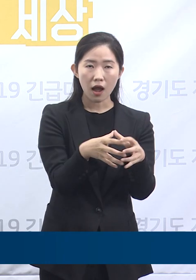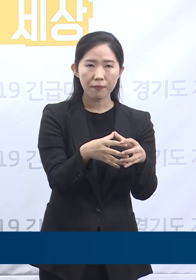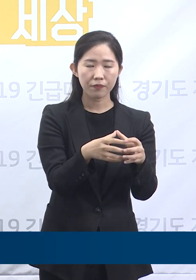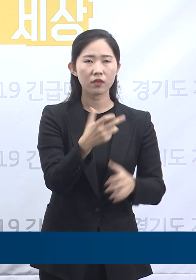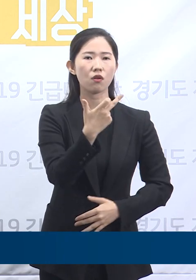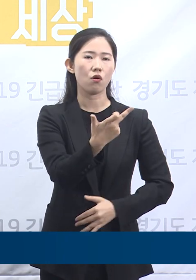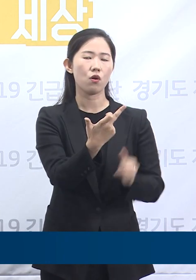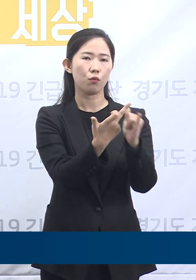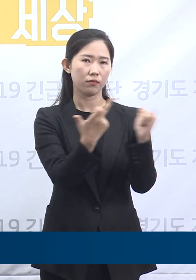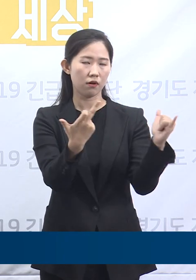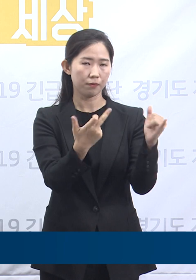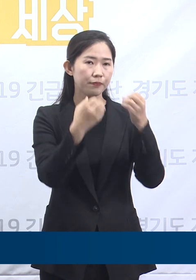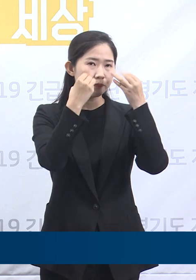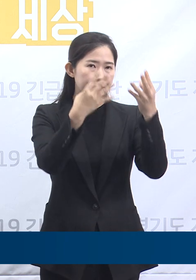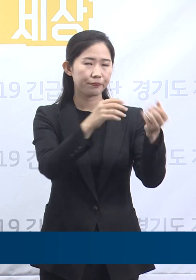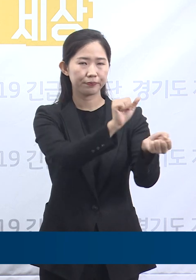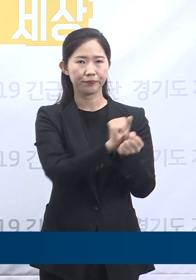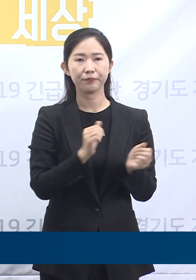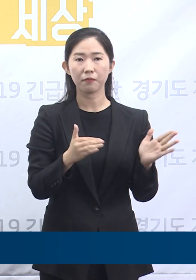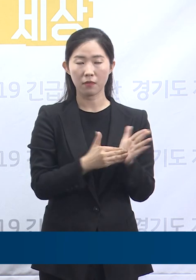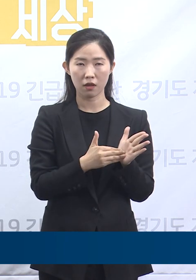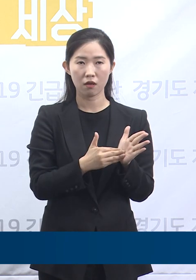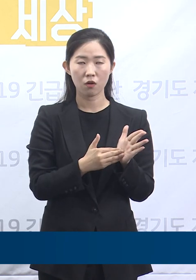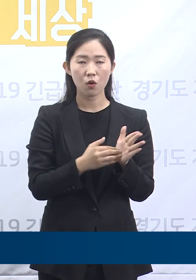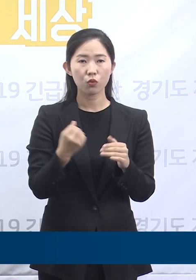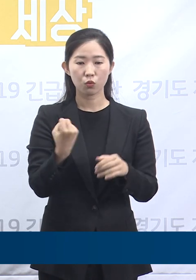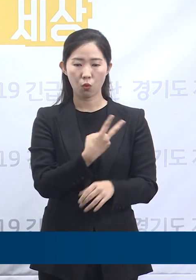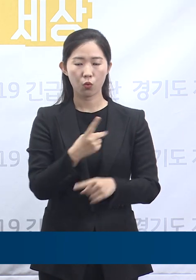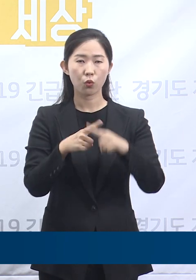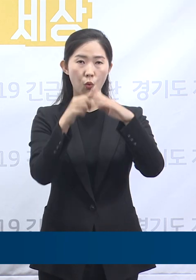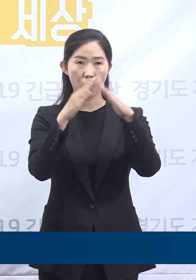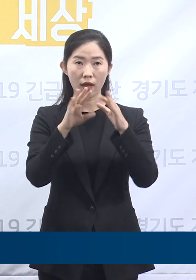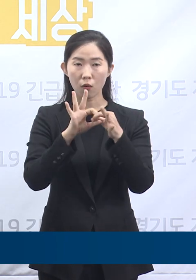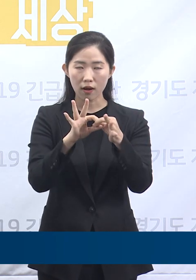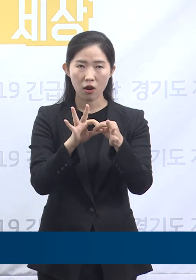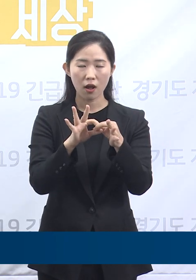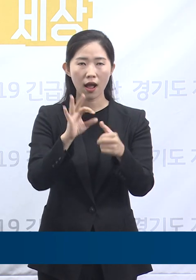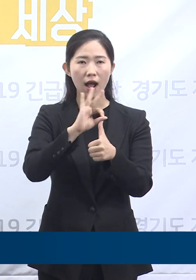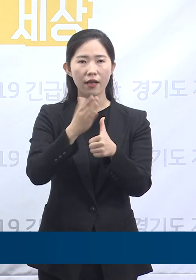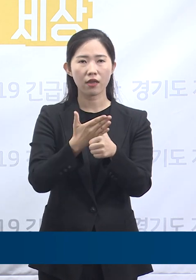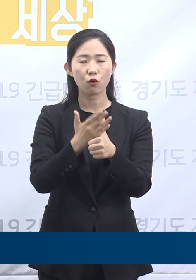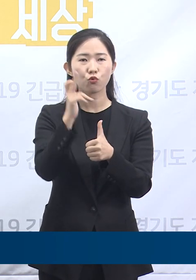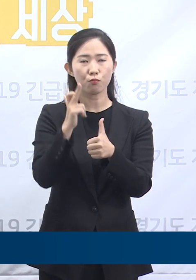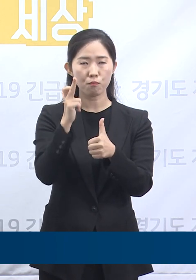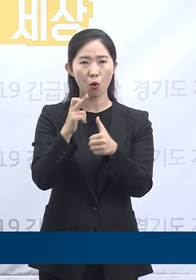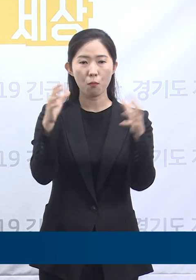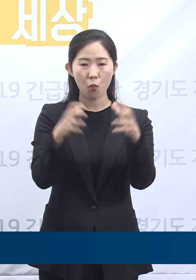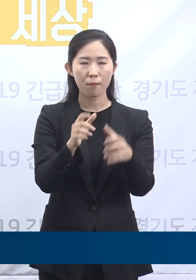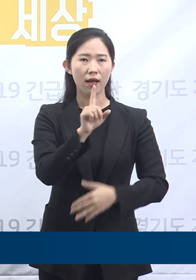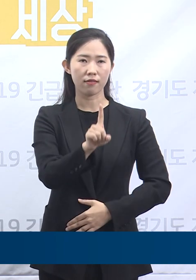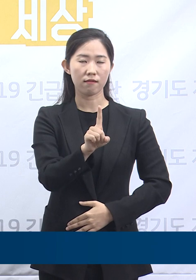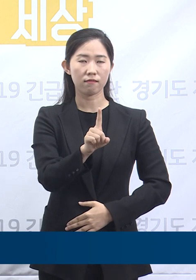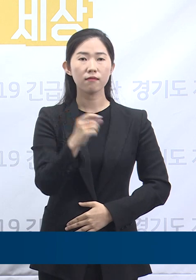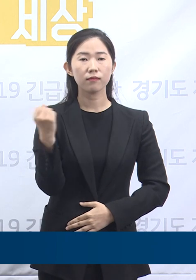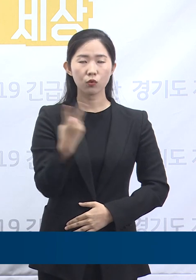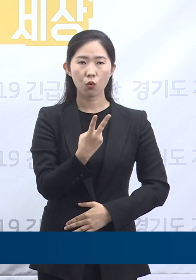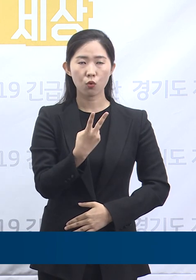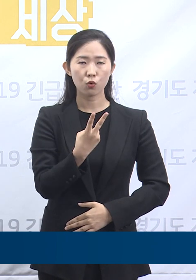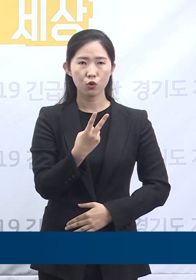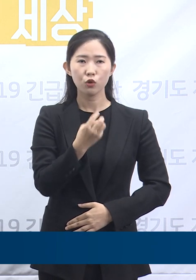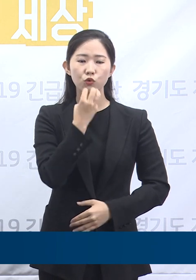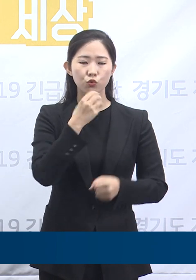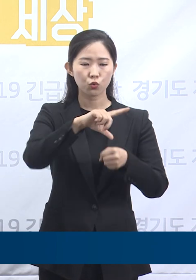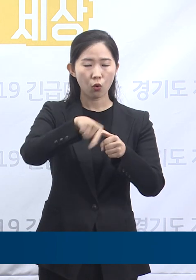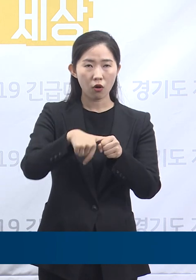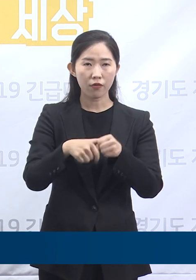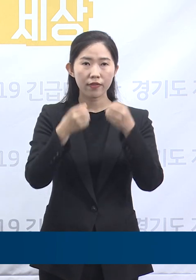신규 확진 판정을 받았으며 교회 관련으로는 안양군포 목회자 모임 관련 1명, 수도권 개척교회 관련